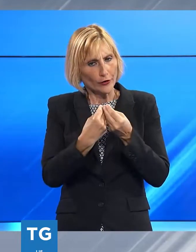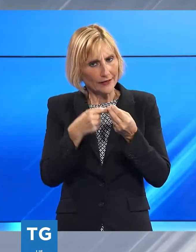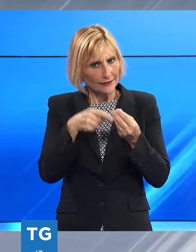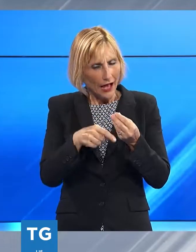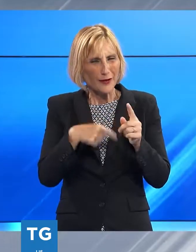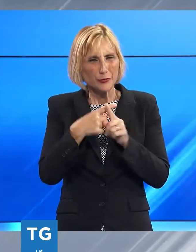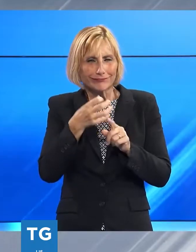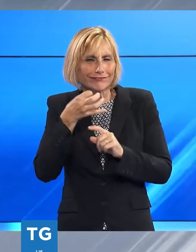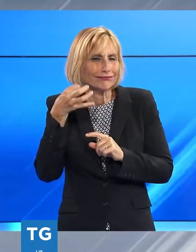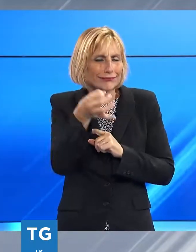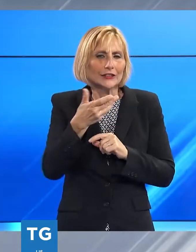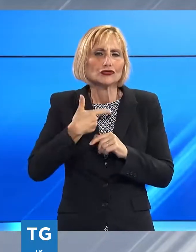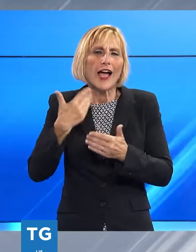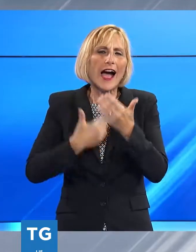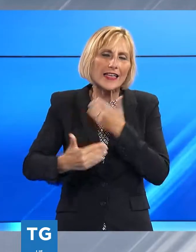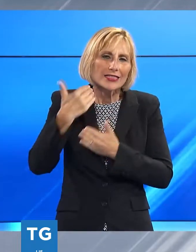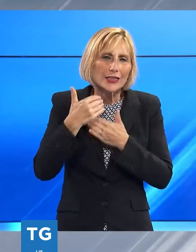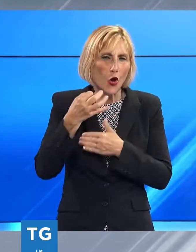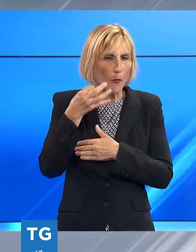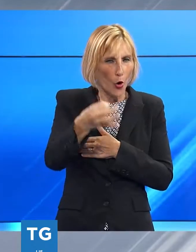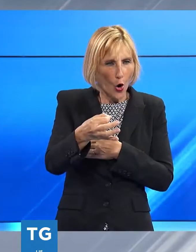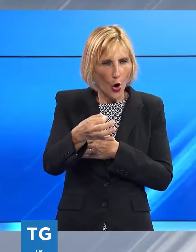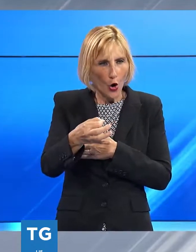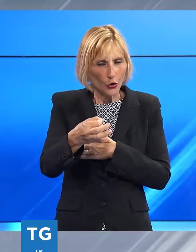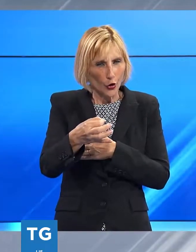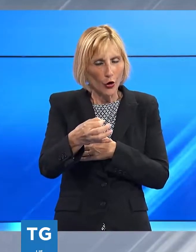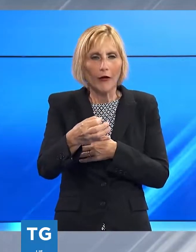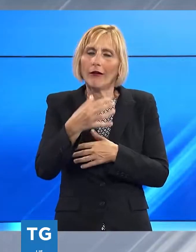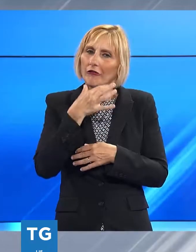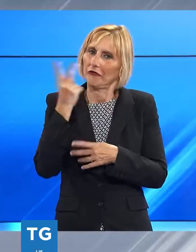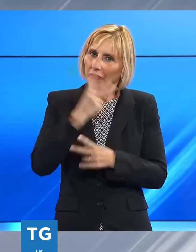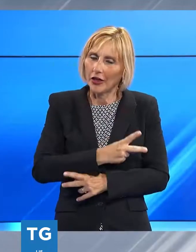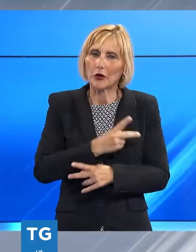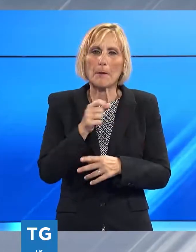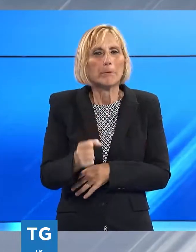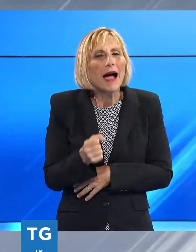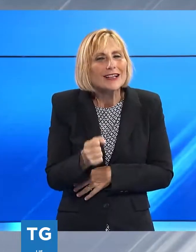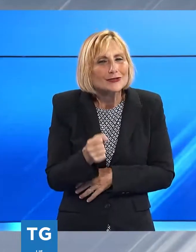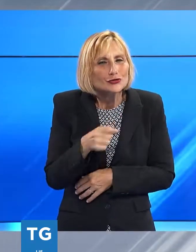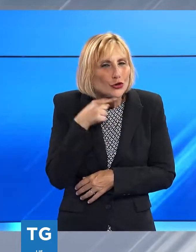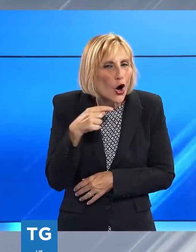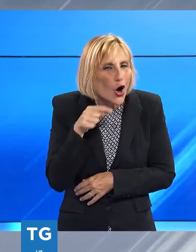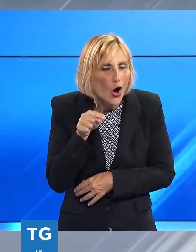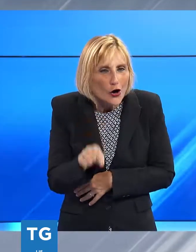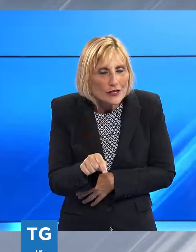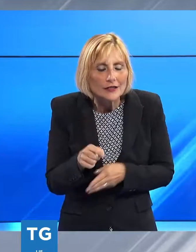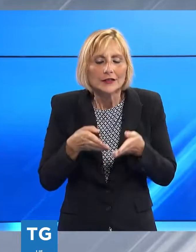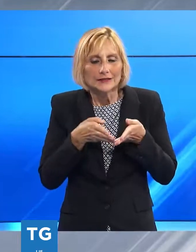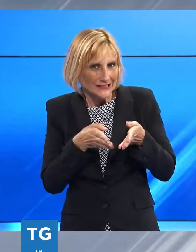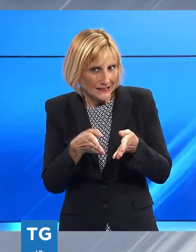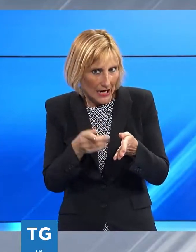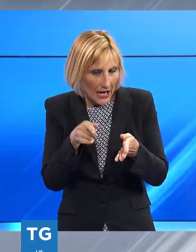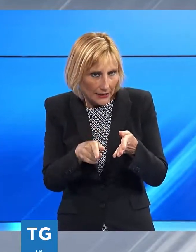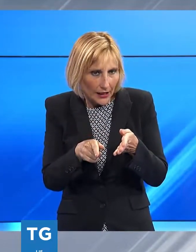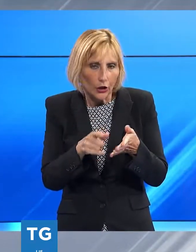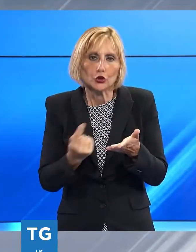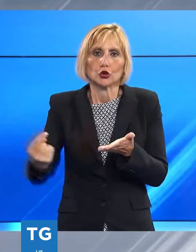borgo, il borgo di Vargete che è una gloria antica, era un borgo pastorale con questa strada riavrà successo perché